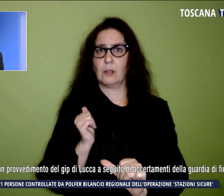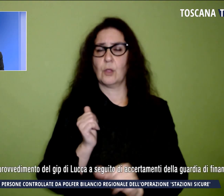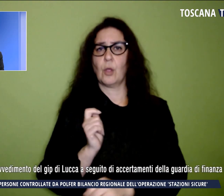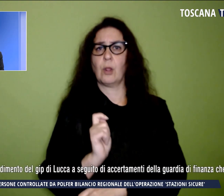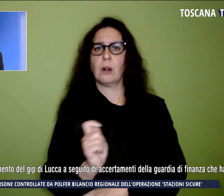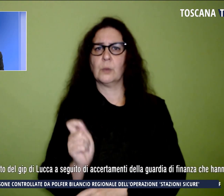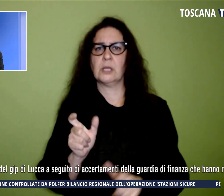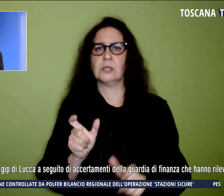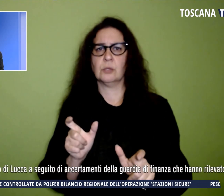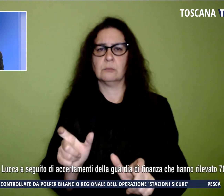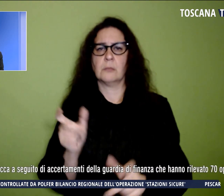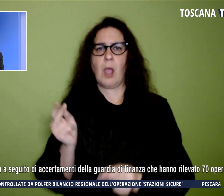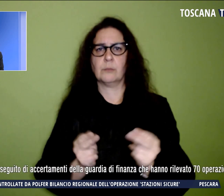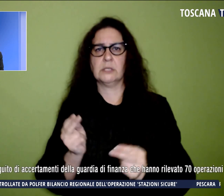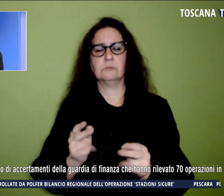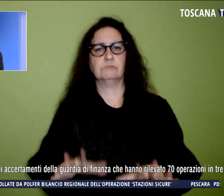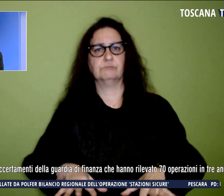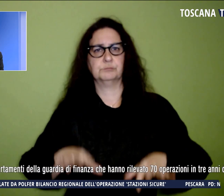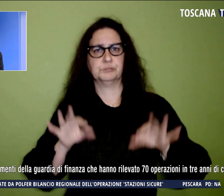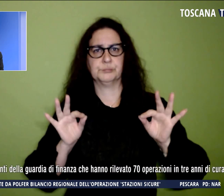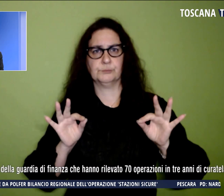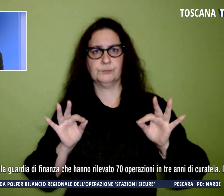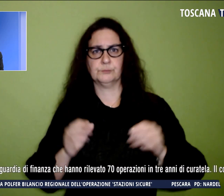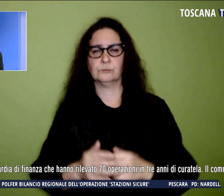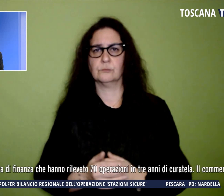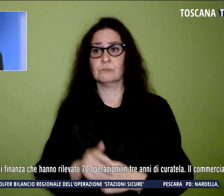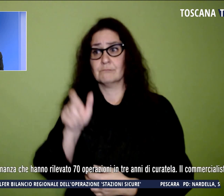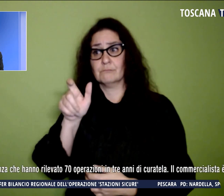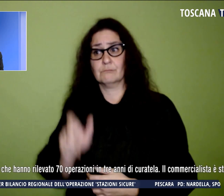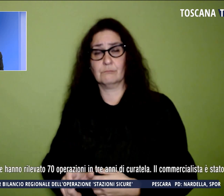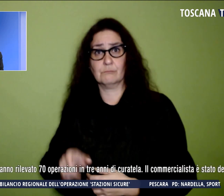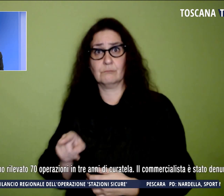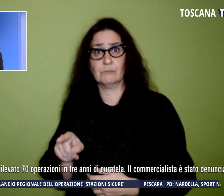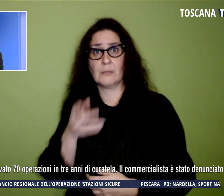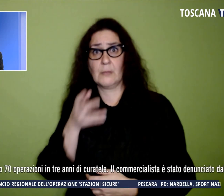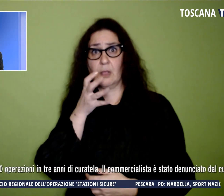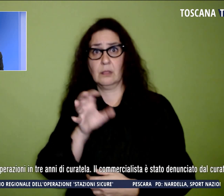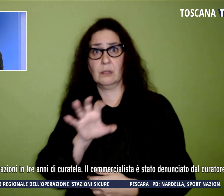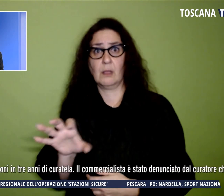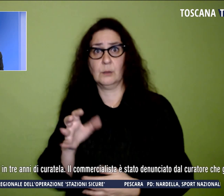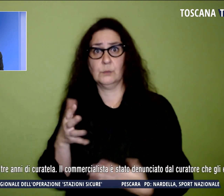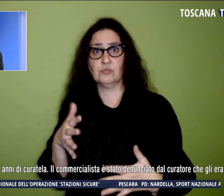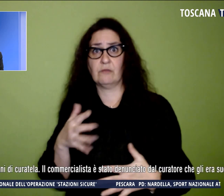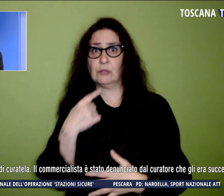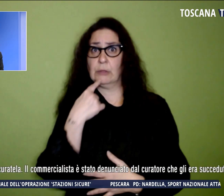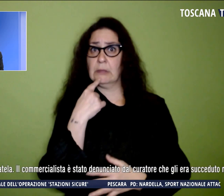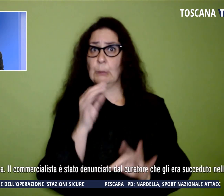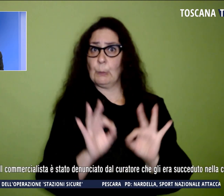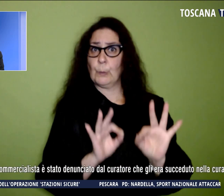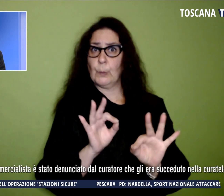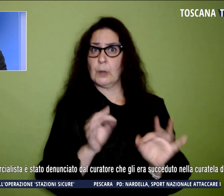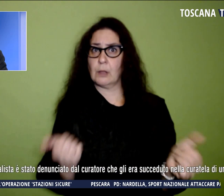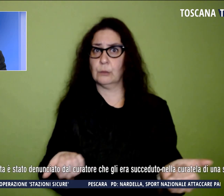amministrativa. Il commercialista è stato denunciato dal curatore che gli era succeduto